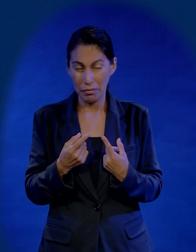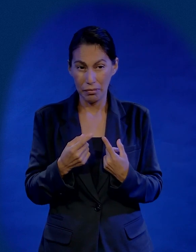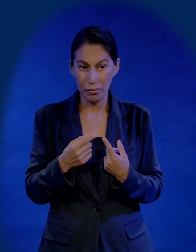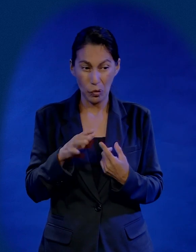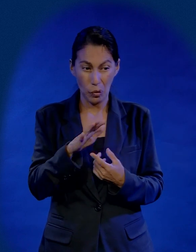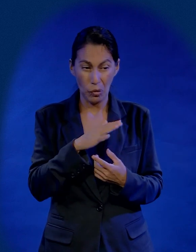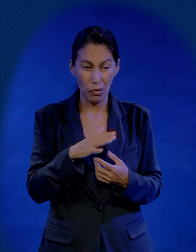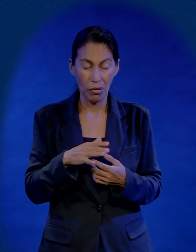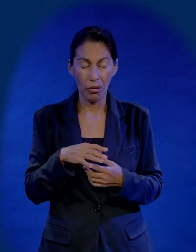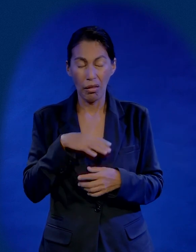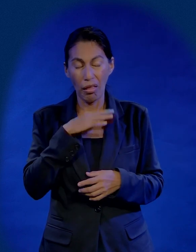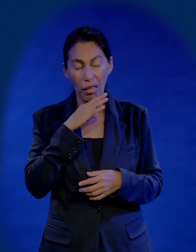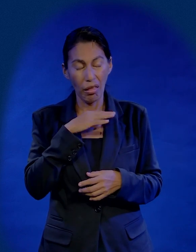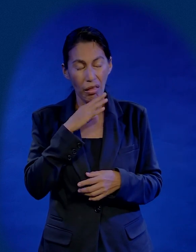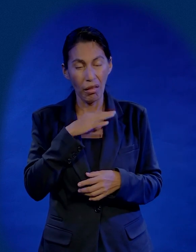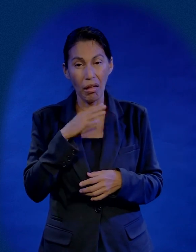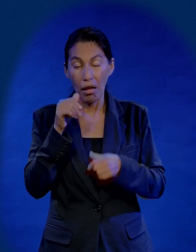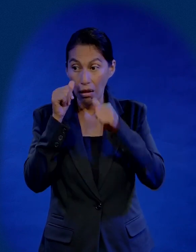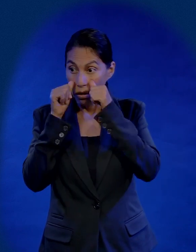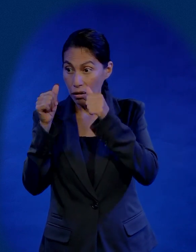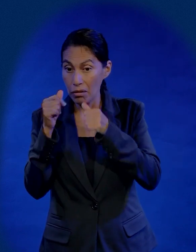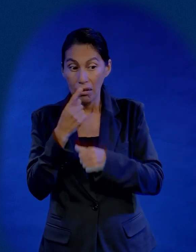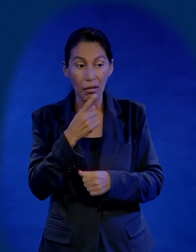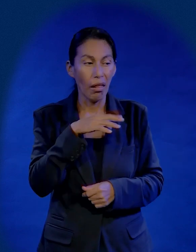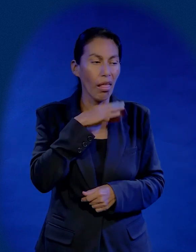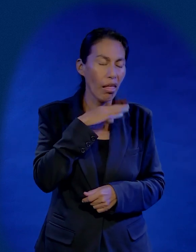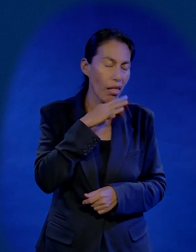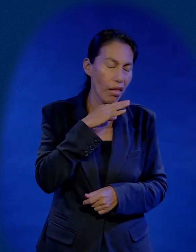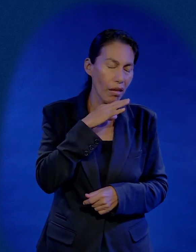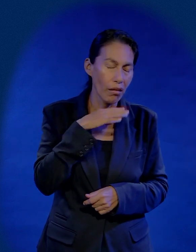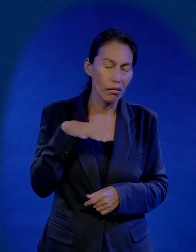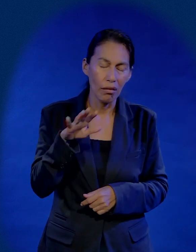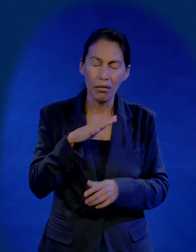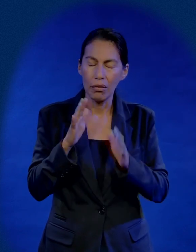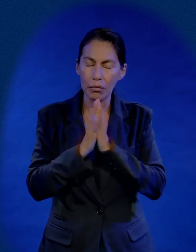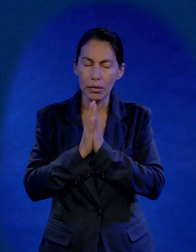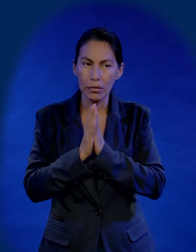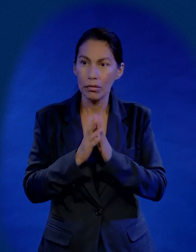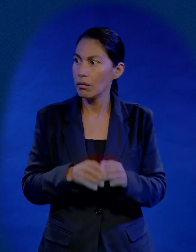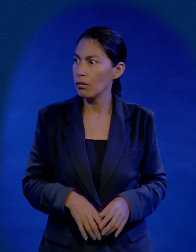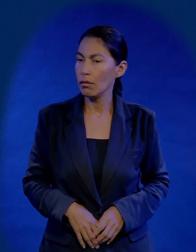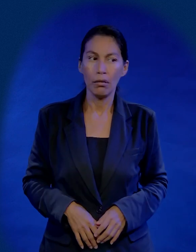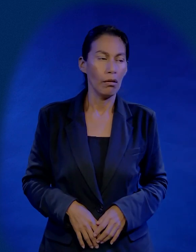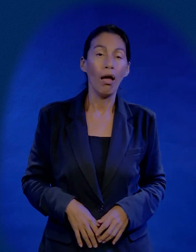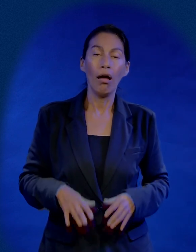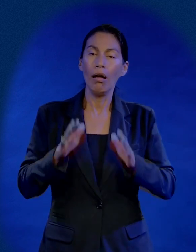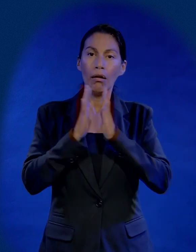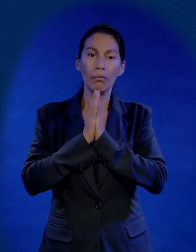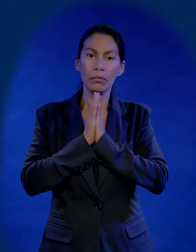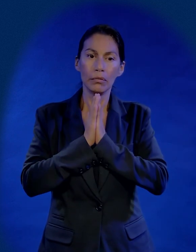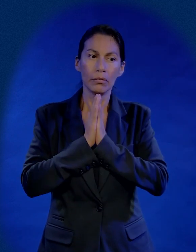distraído en un sermón cuando alguien dice amén y todos dicen amén y él está pensando en otra cosa pero como todos dijeron amén dice amén